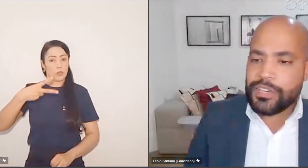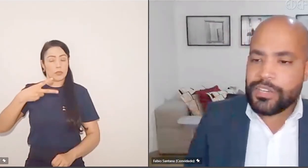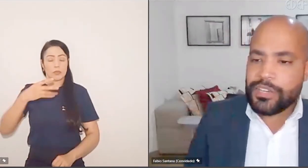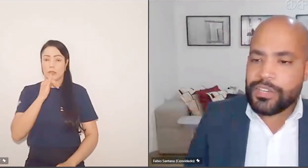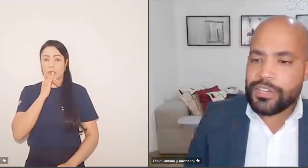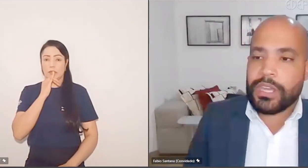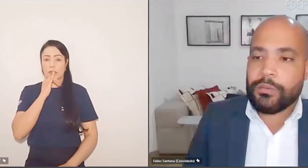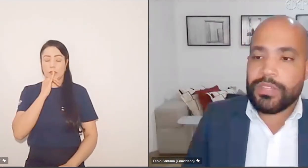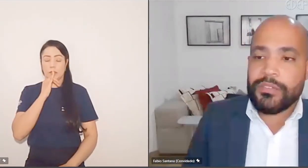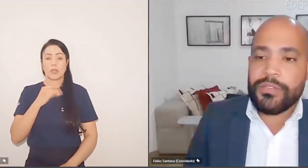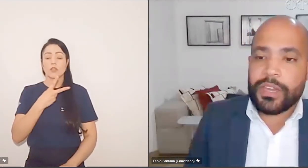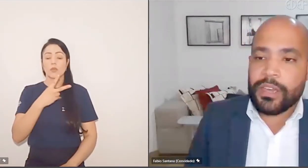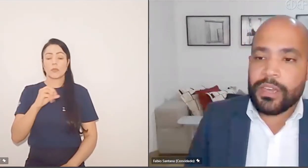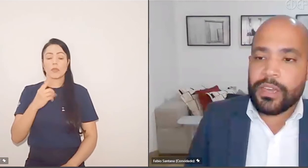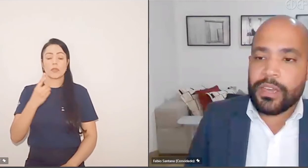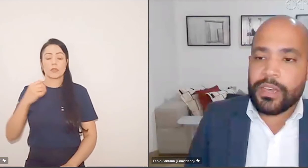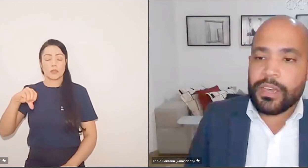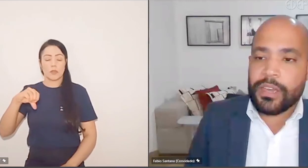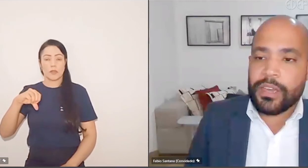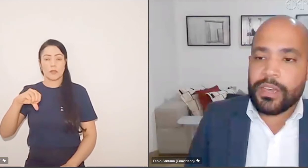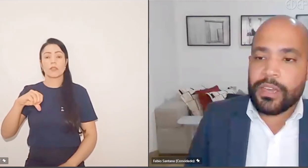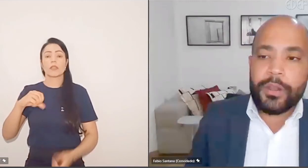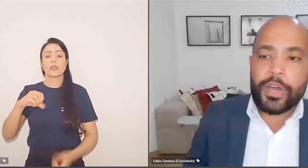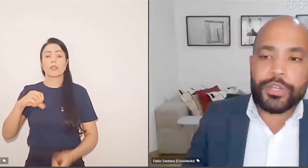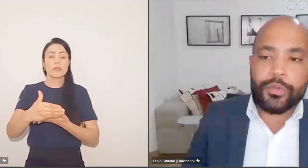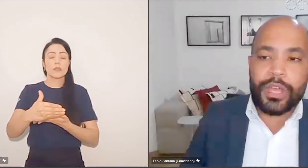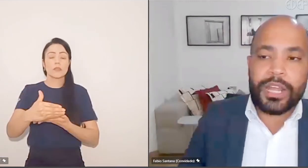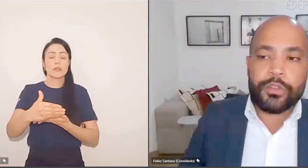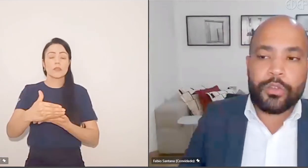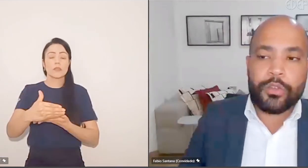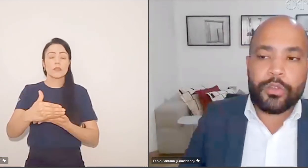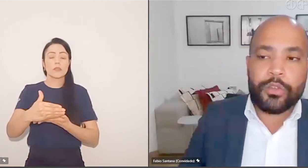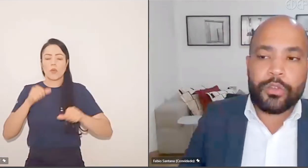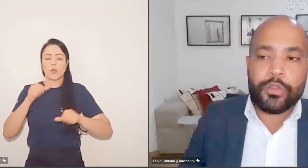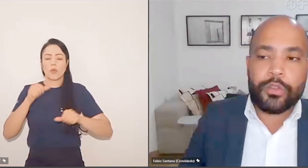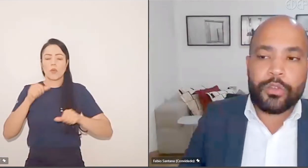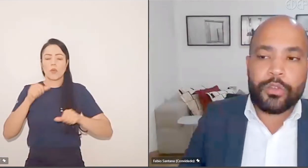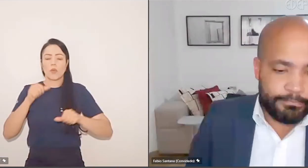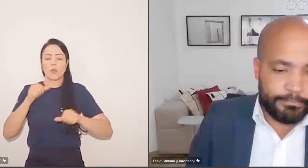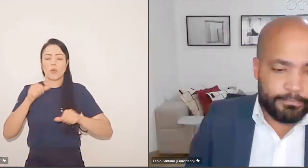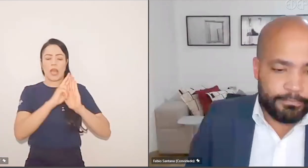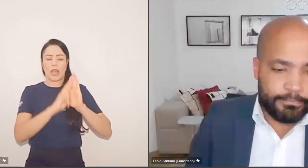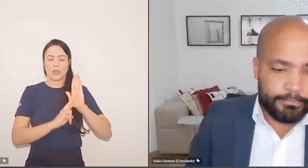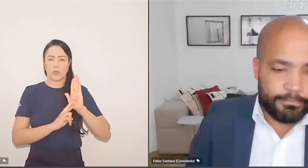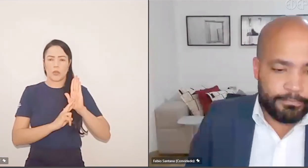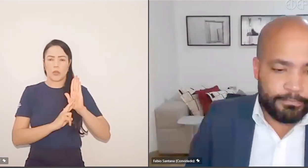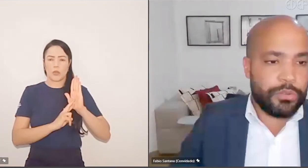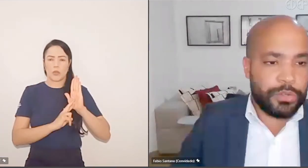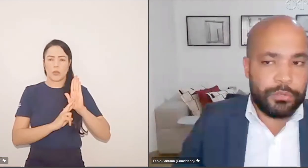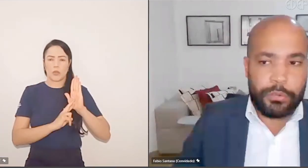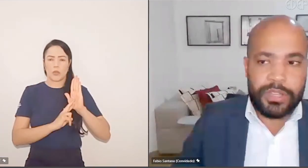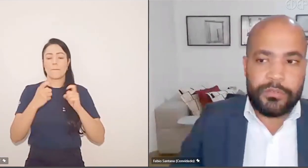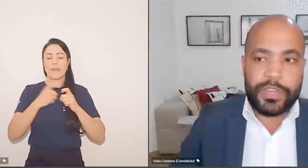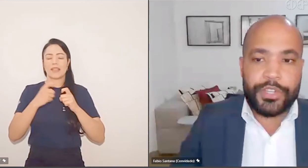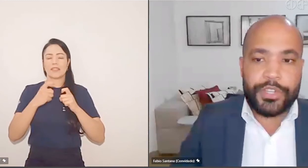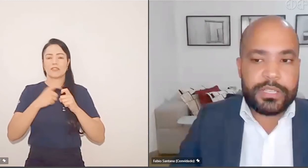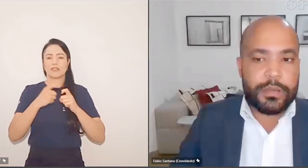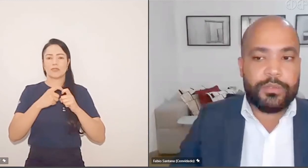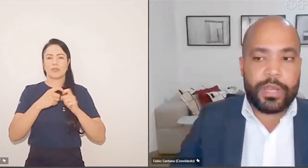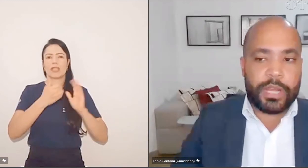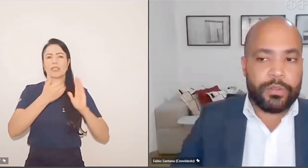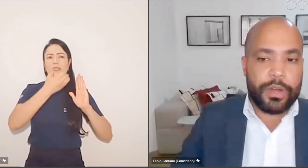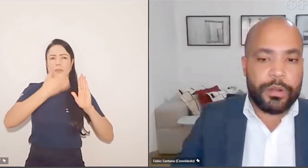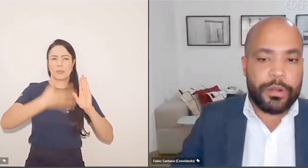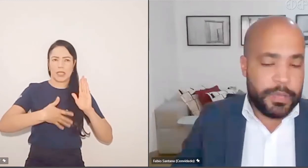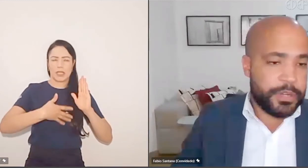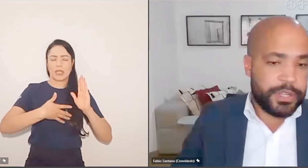2019 que há um dever de renovação periódica do relatório e da prescrição médica. Isso está no enunciado 2. Há um dever de